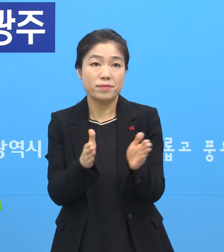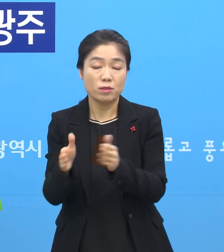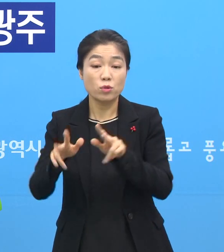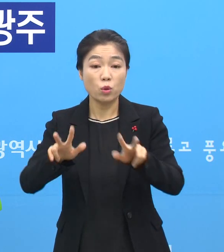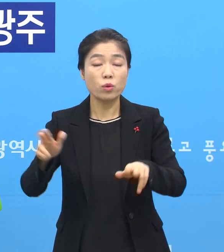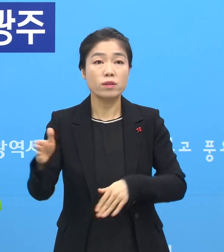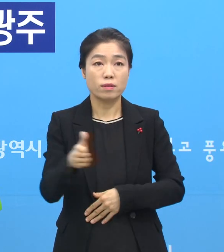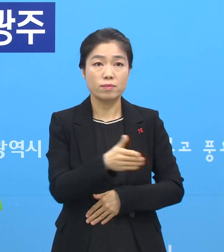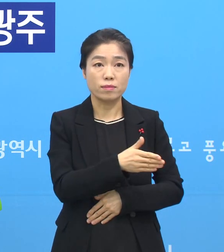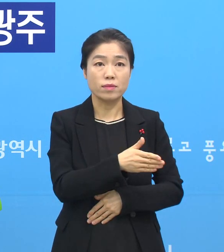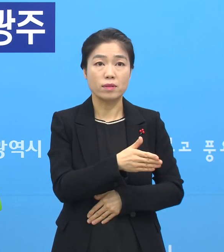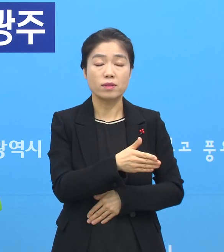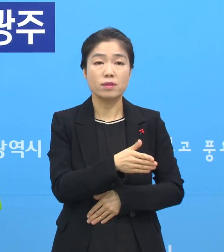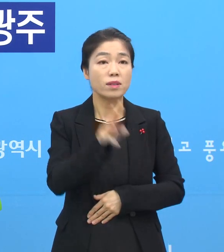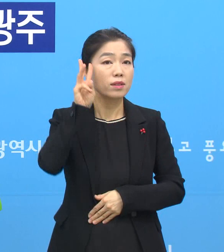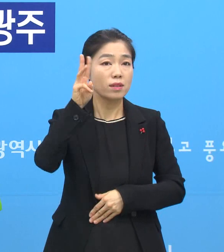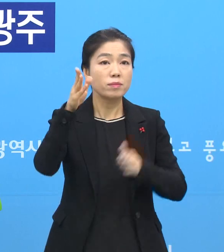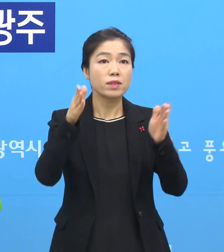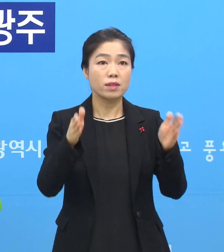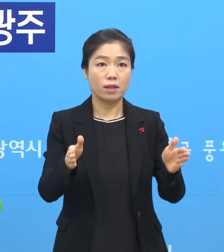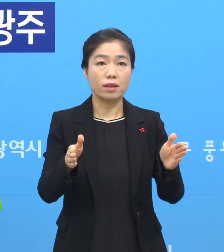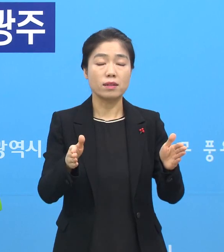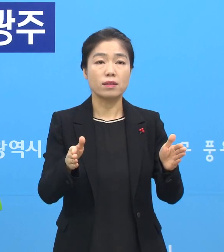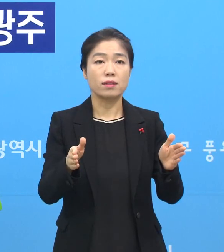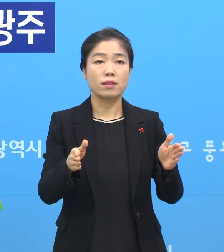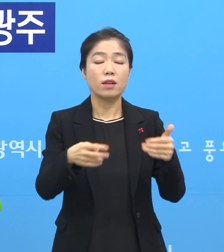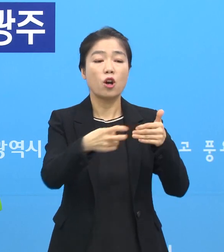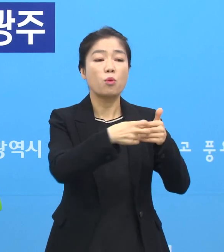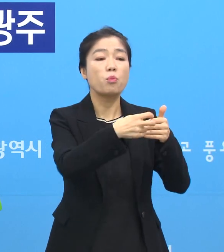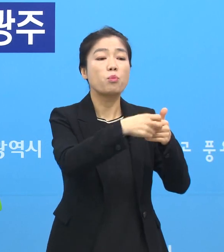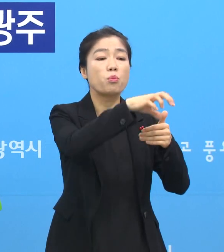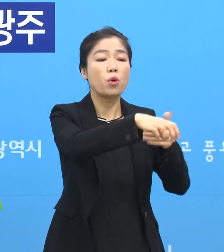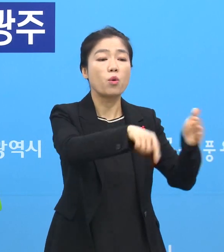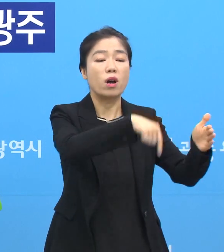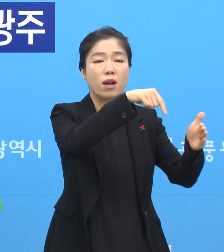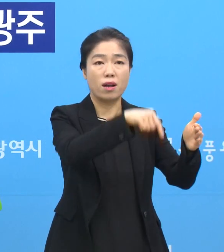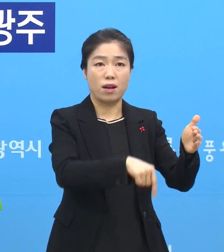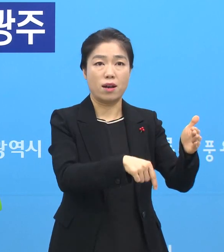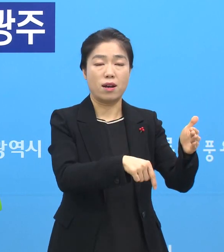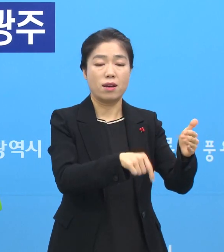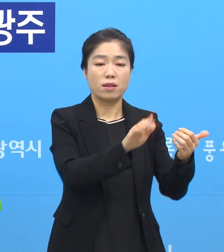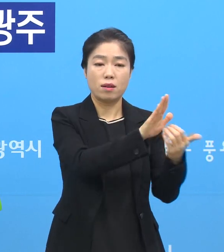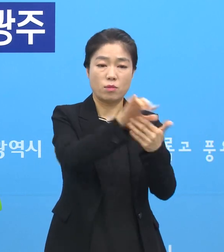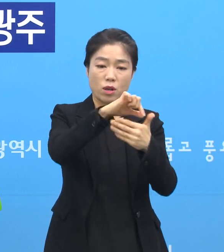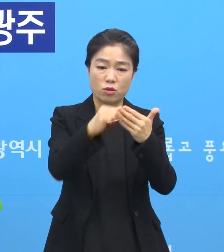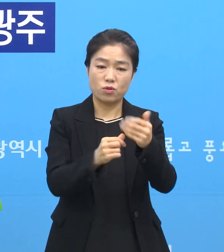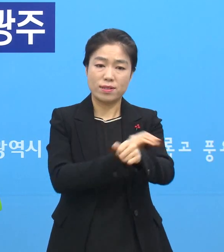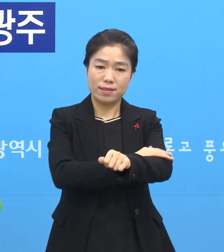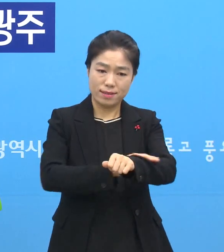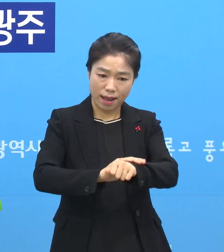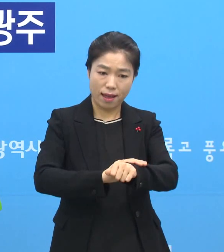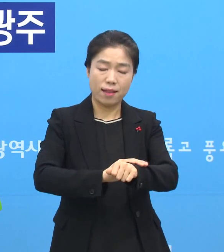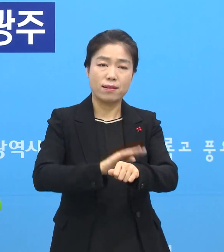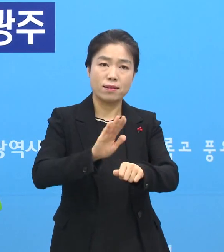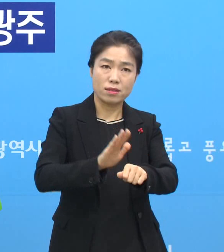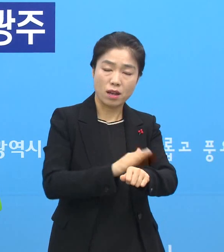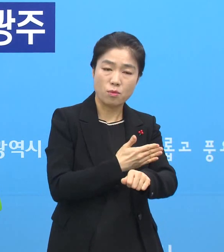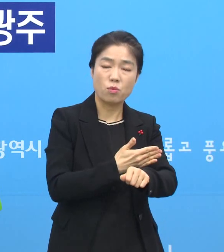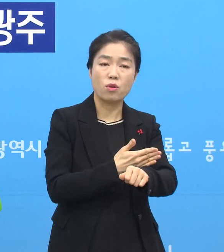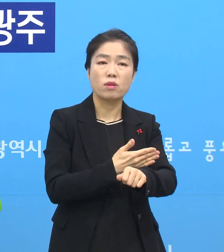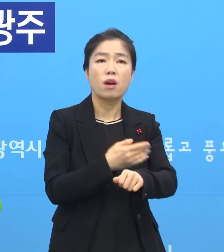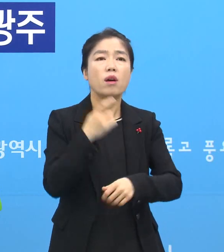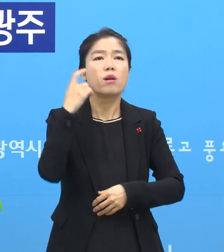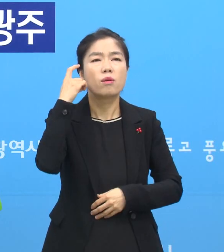오늘부터 3일간 병원 안에 방역수칙이 잘 지켜지고 있는지 왜냐하면